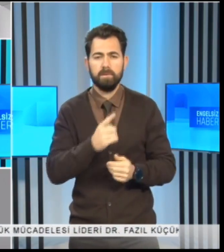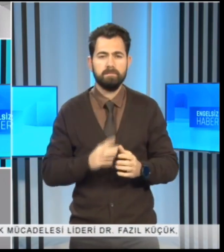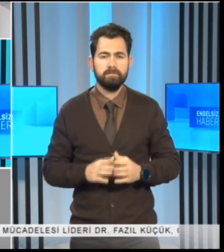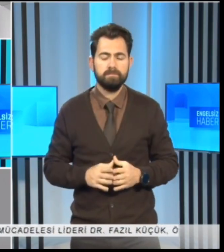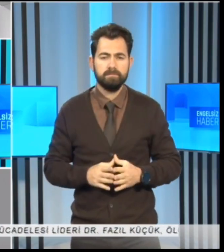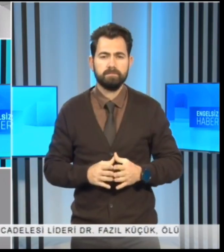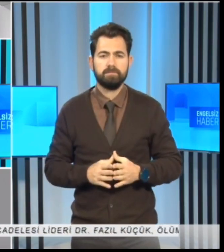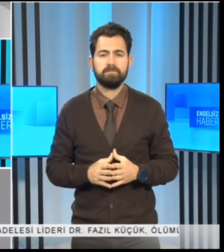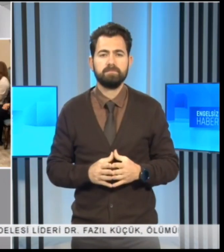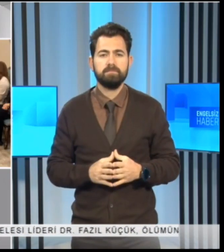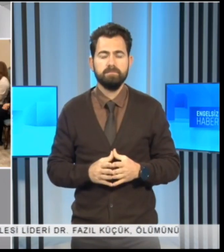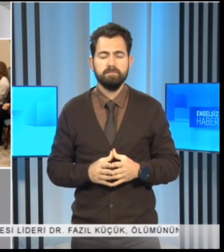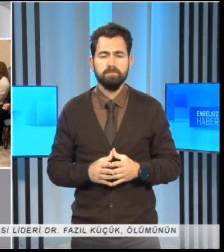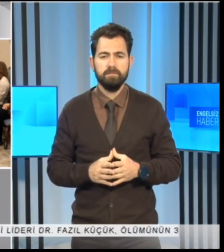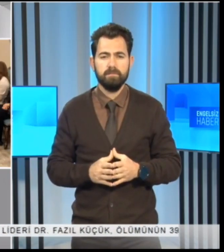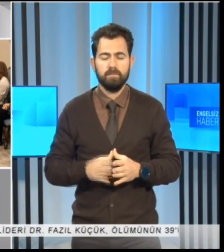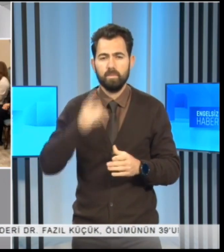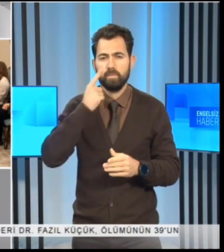edeceğini vurguladı.